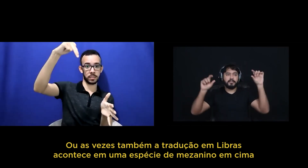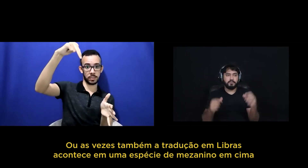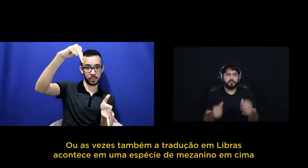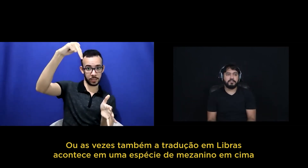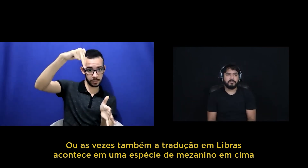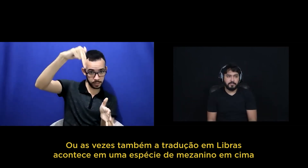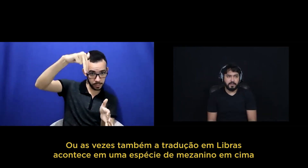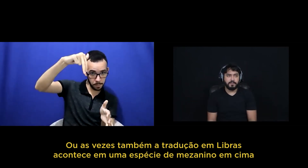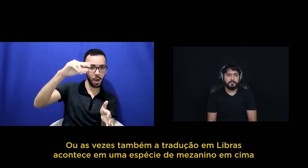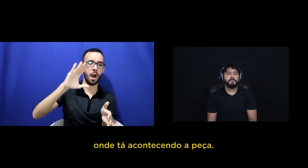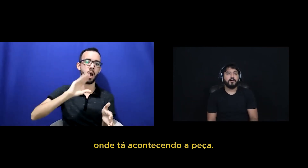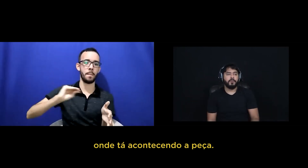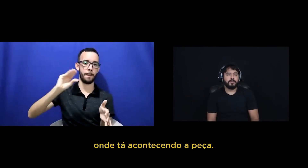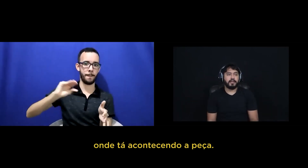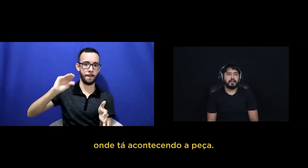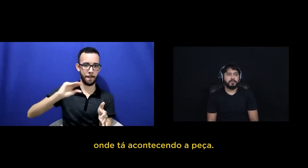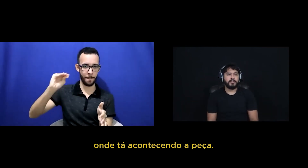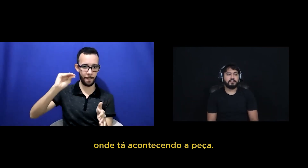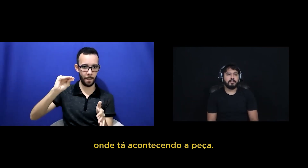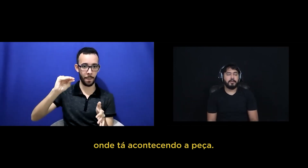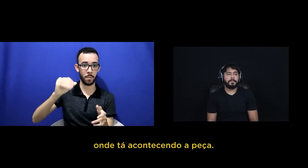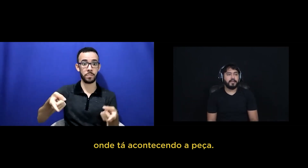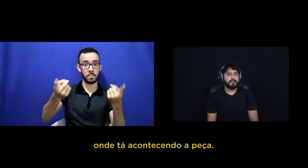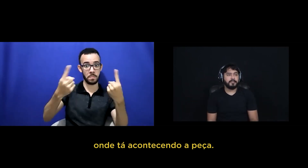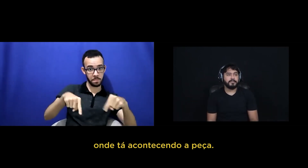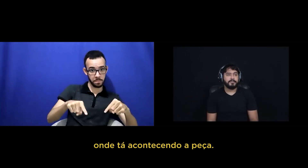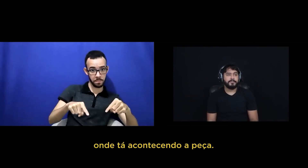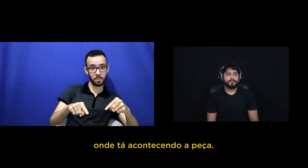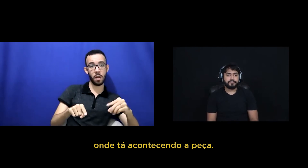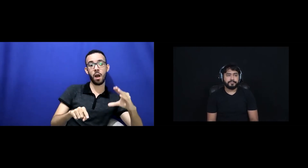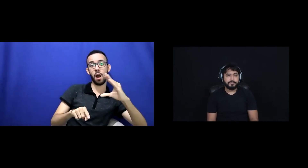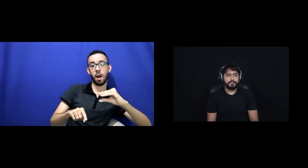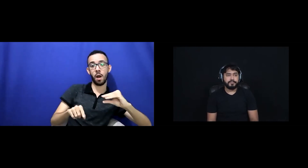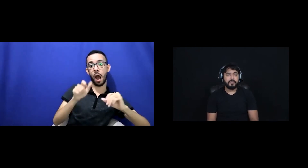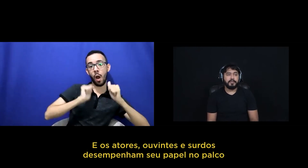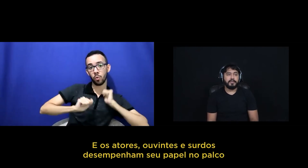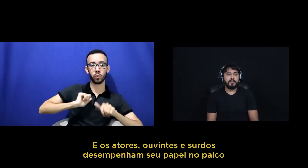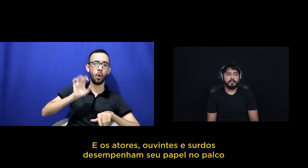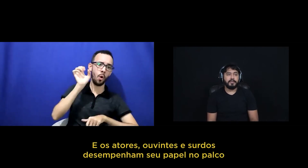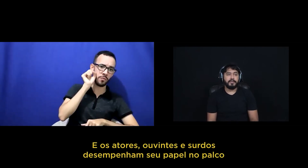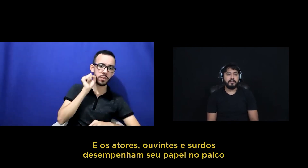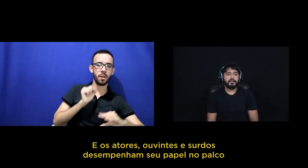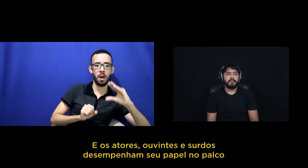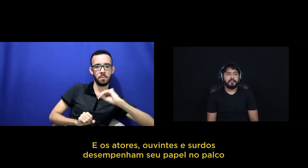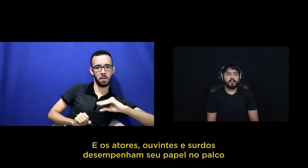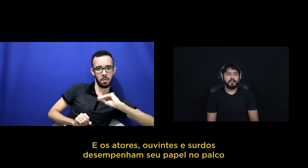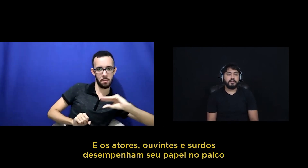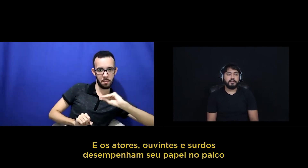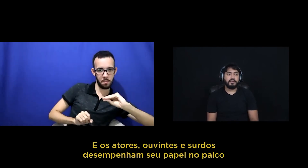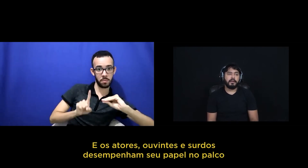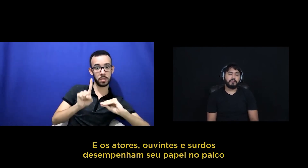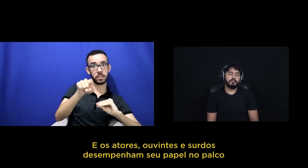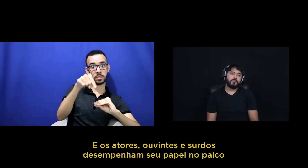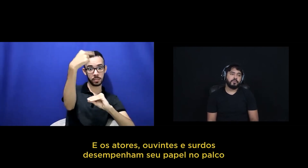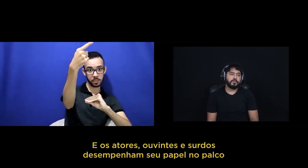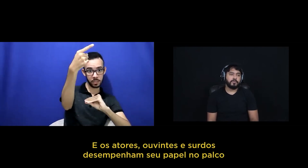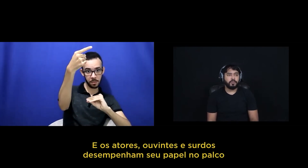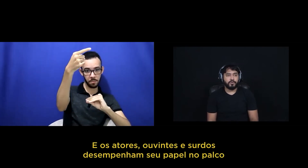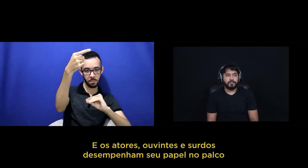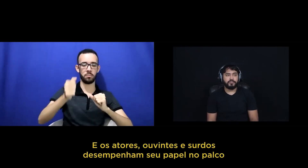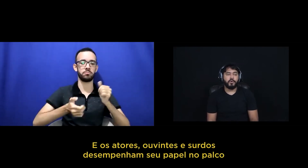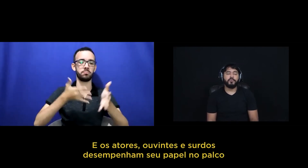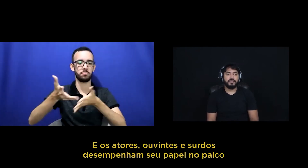mezanino em cima onde está acontecendo a peça e os